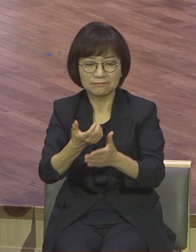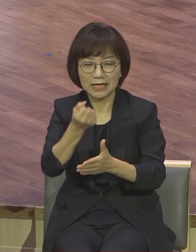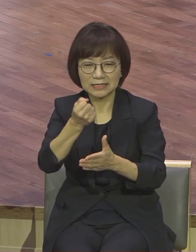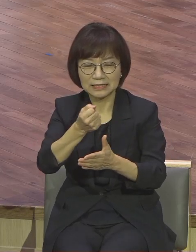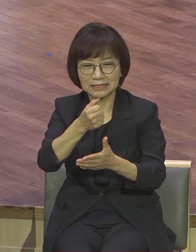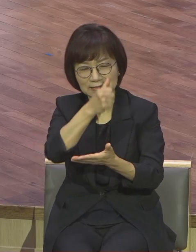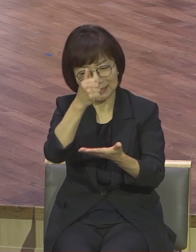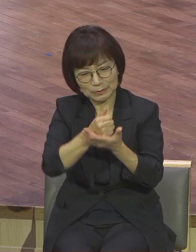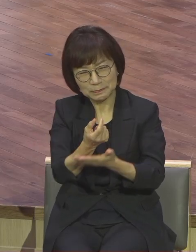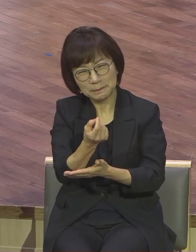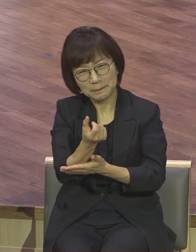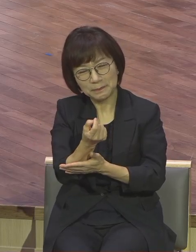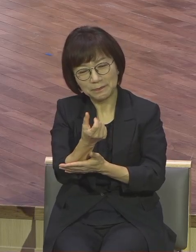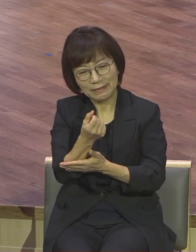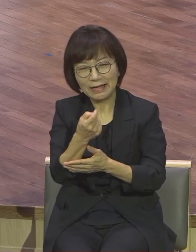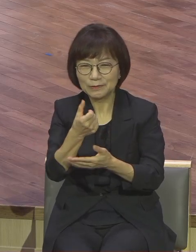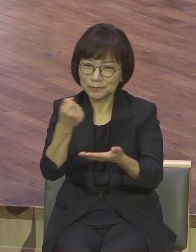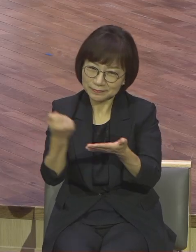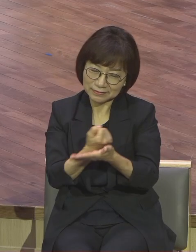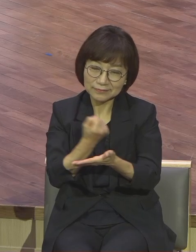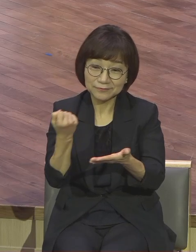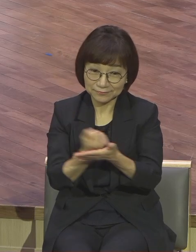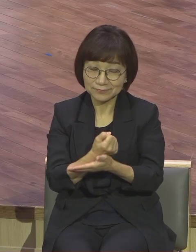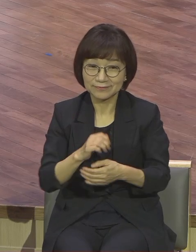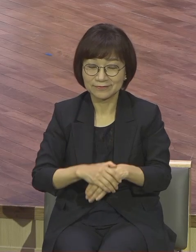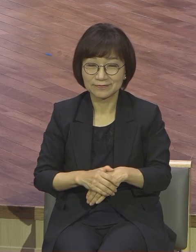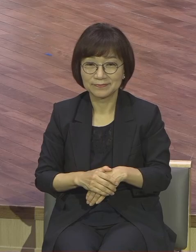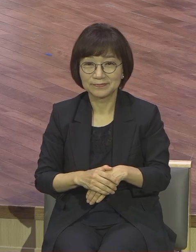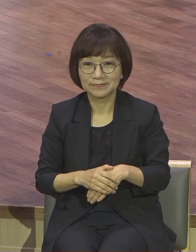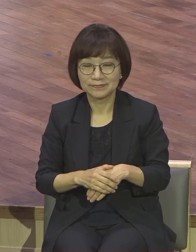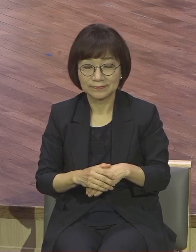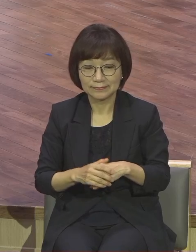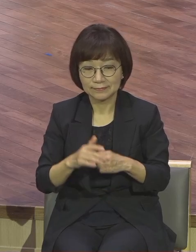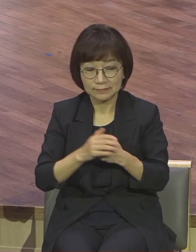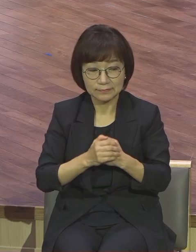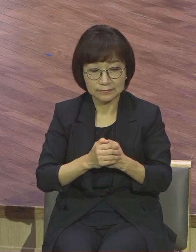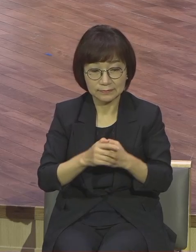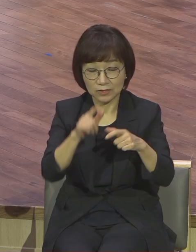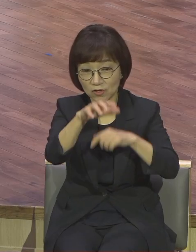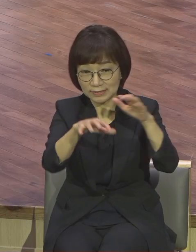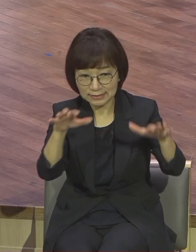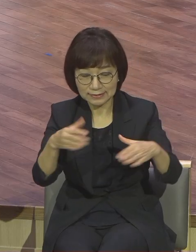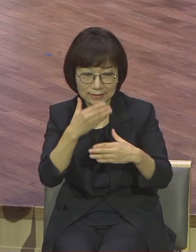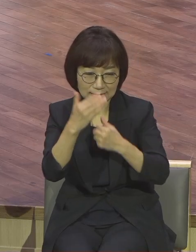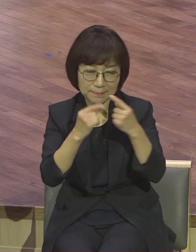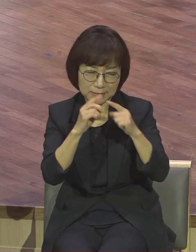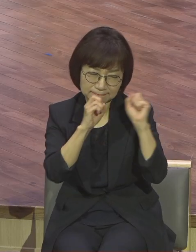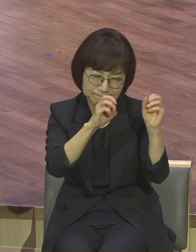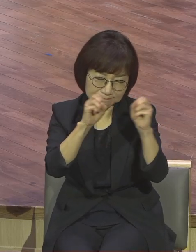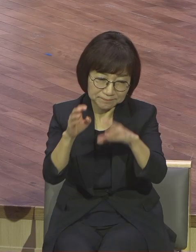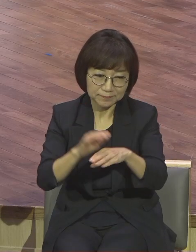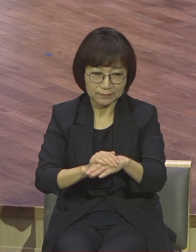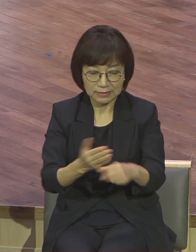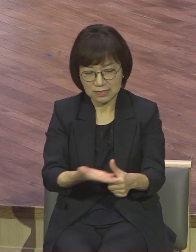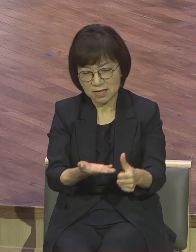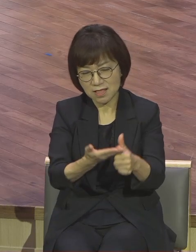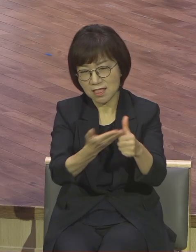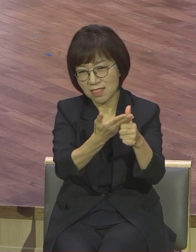말씀 주며 기도하면서 집중적으로 양육한 경험이 없어요 저는 보는 사람마다